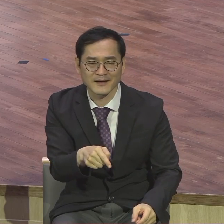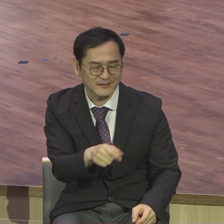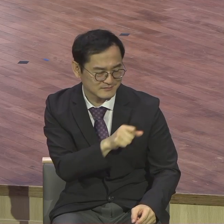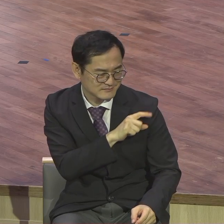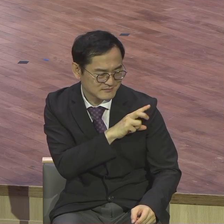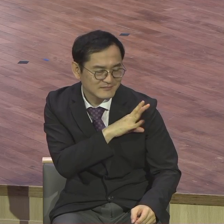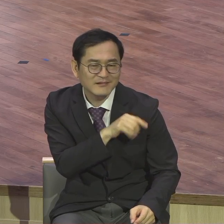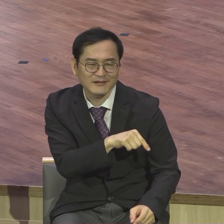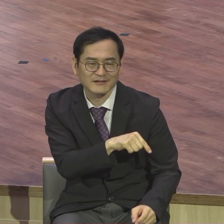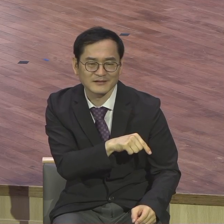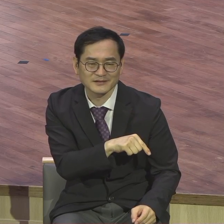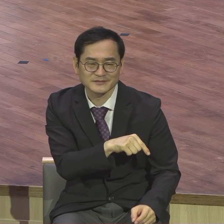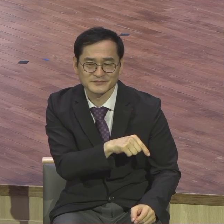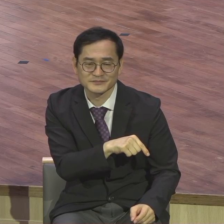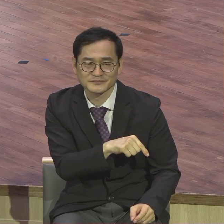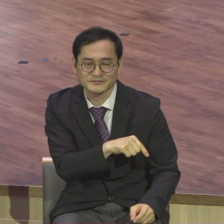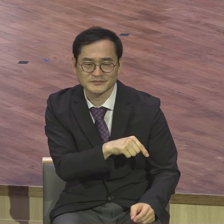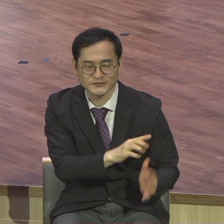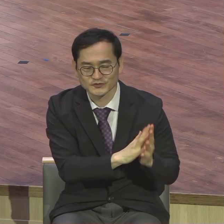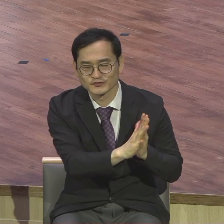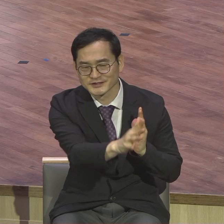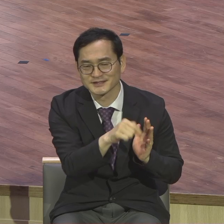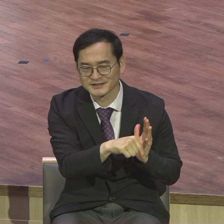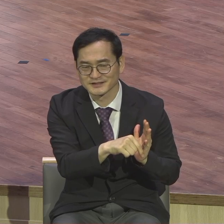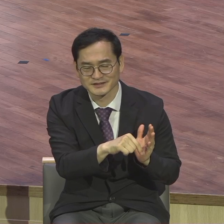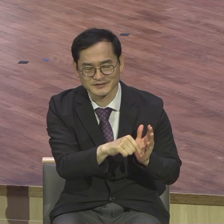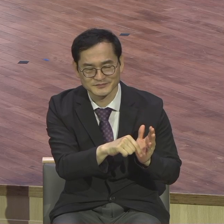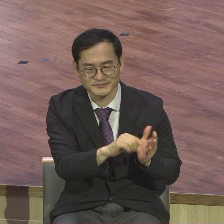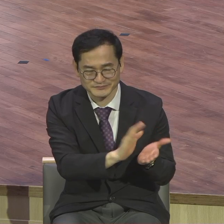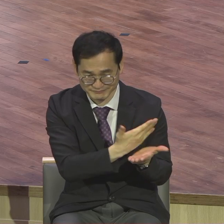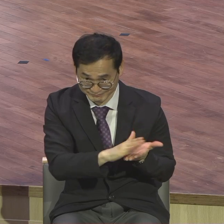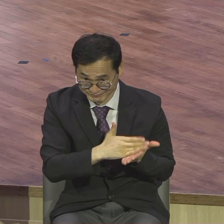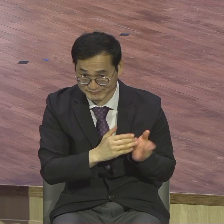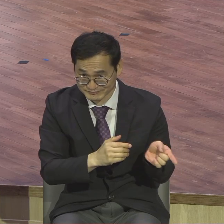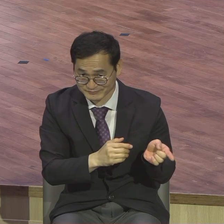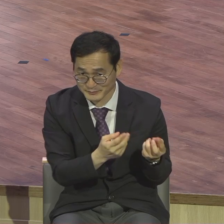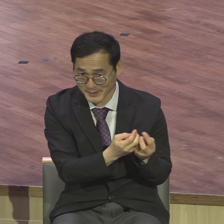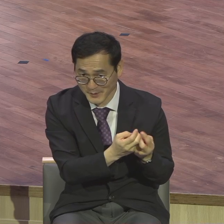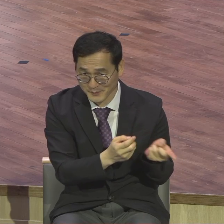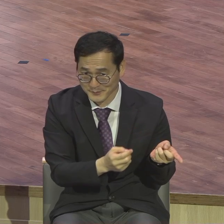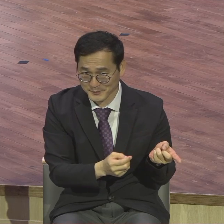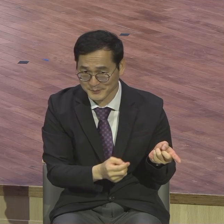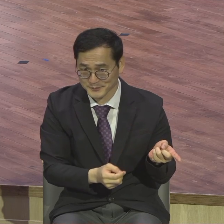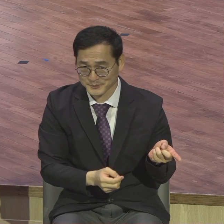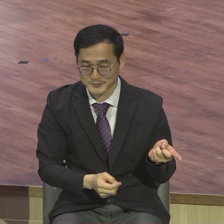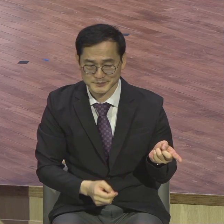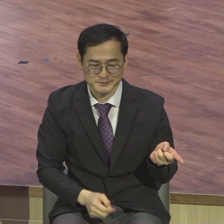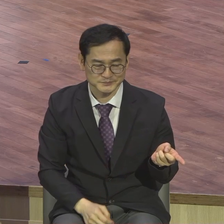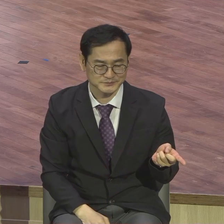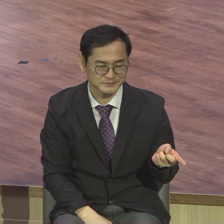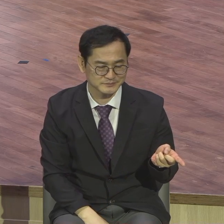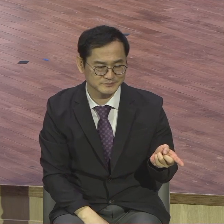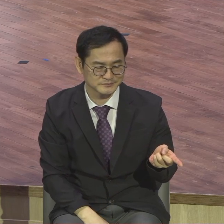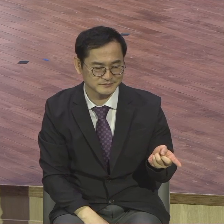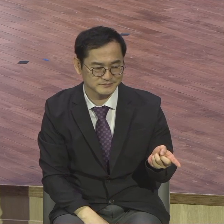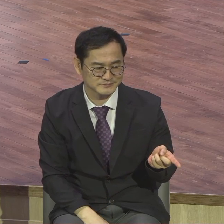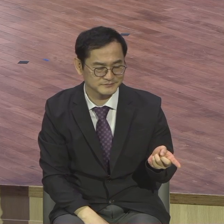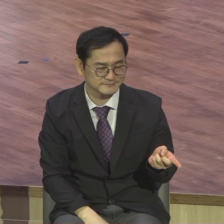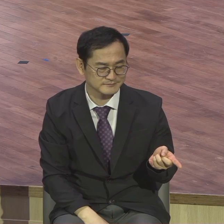상대적 위치로 평가하는 방법 상대평가입니다. 시험